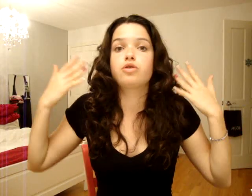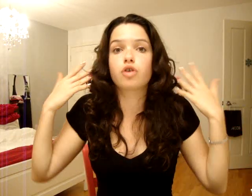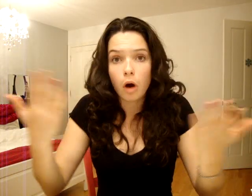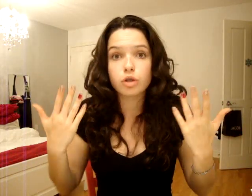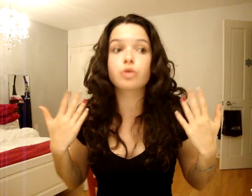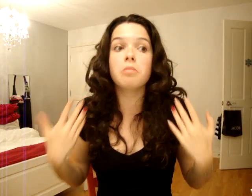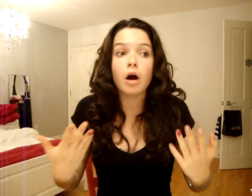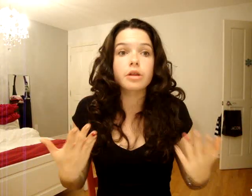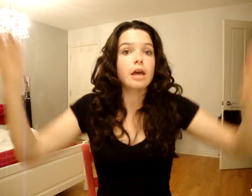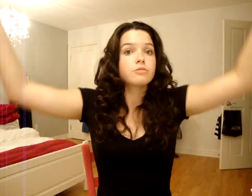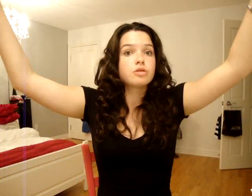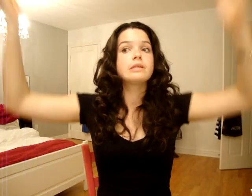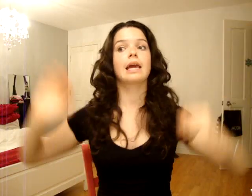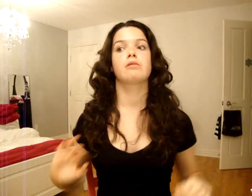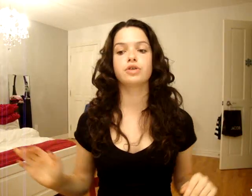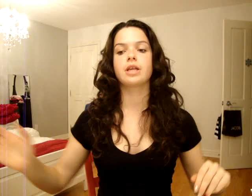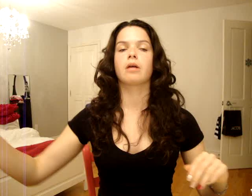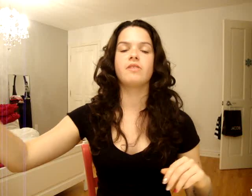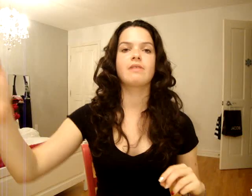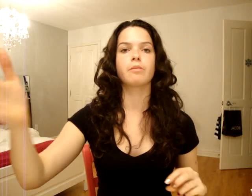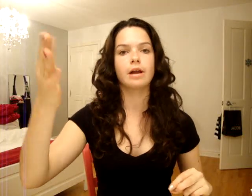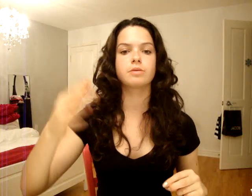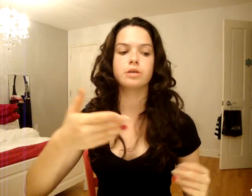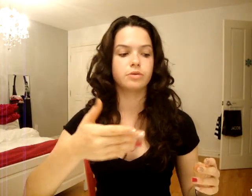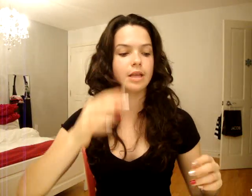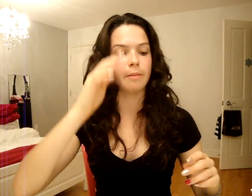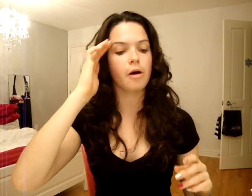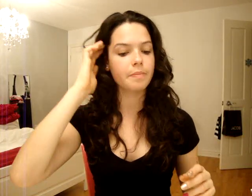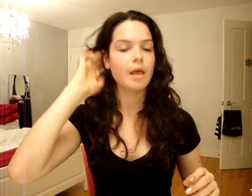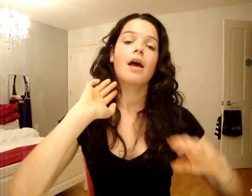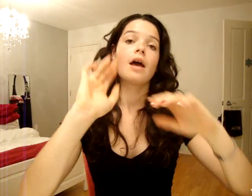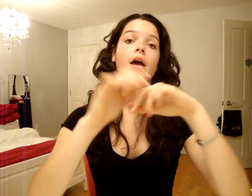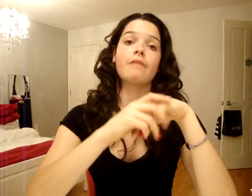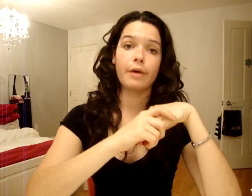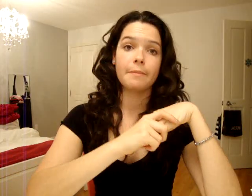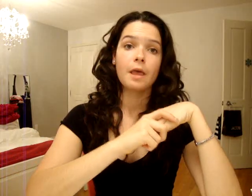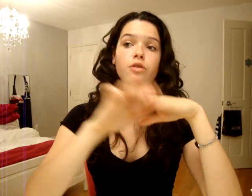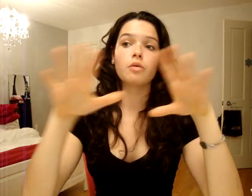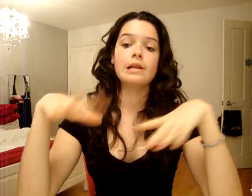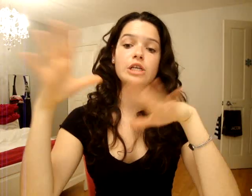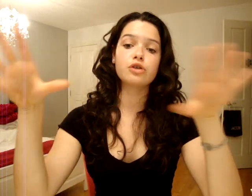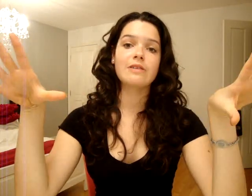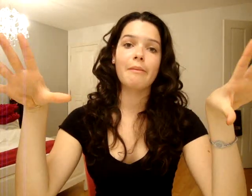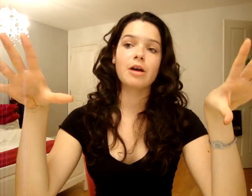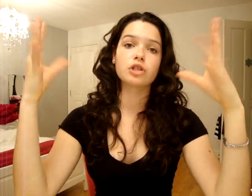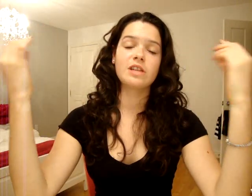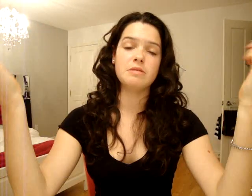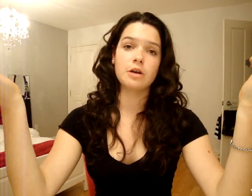con, je suis morte, OK, comme tu m'as tiré. Puis le monsieur était comme, viens avec moi, là, parce qu était mort. Fait que, ouais. Donc, les jeux, c'est vraiment, genre, tu fais des missions,